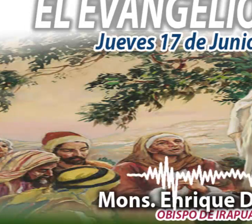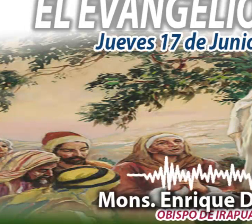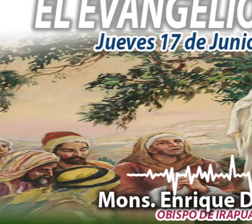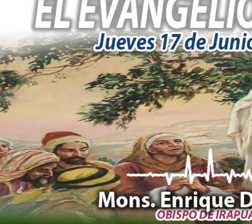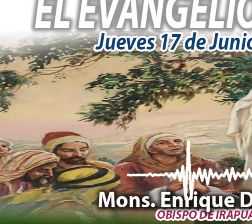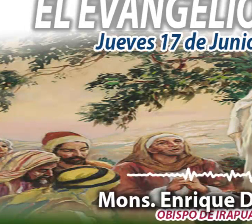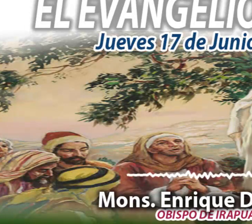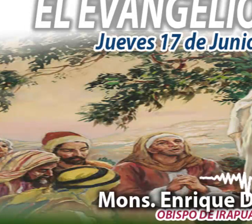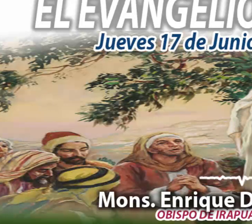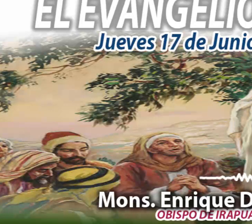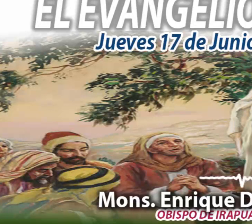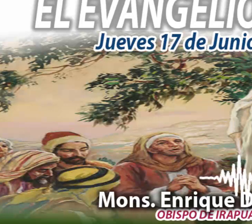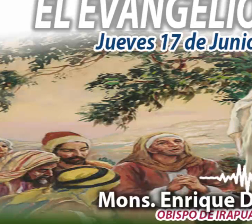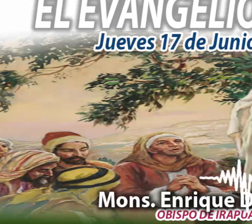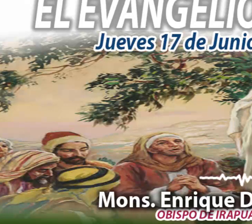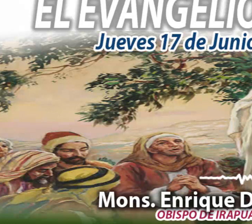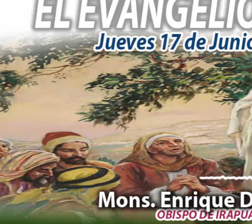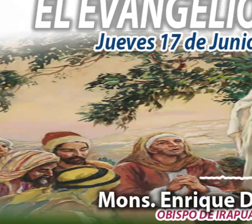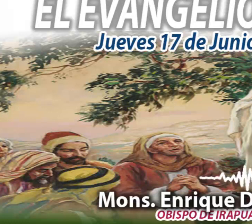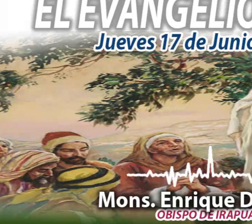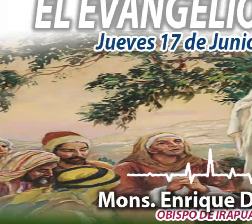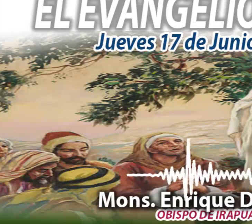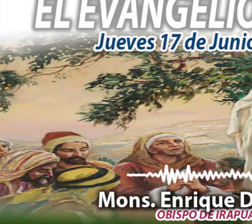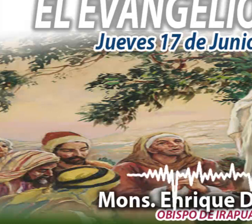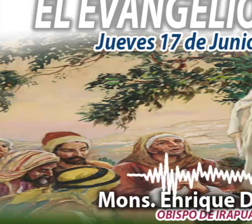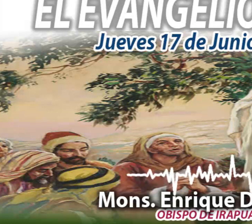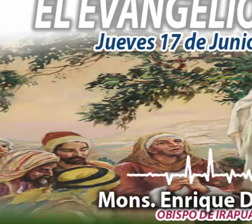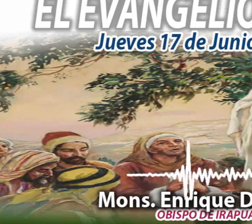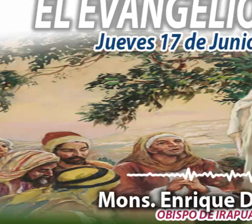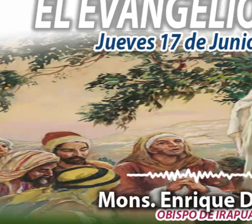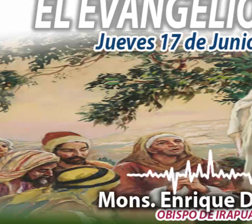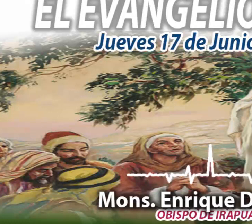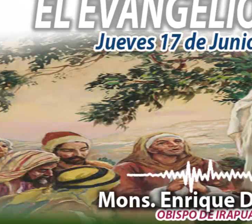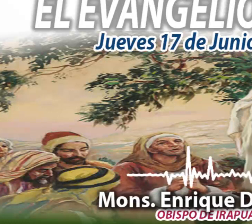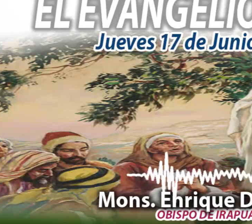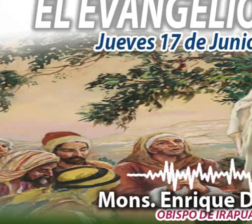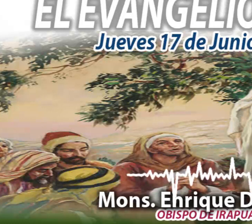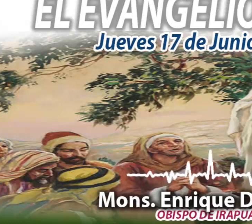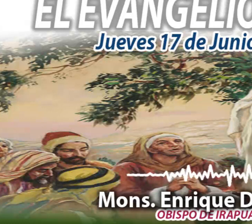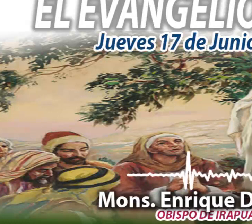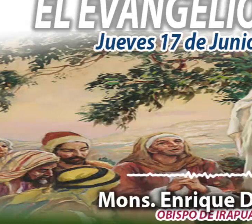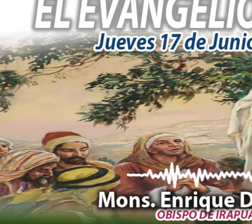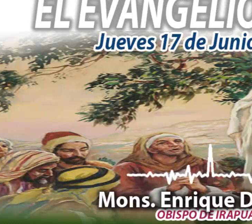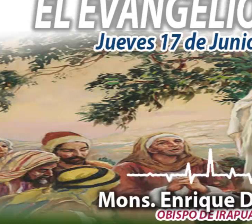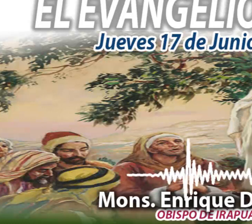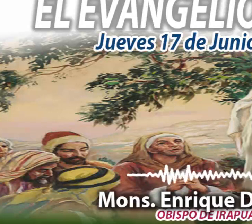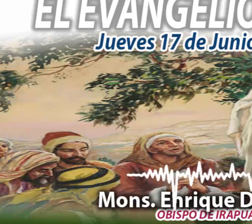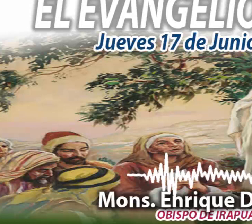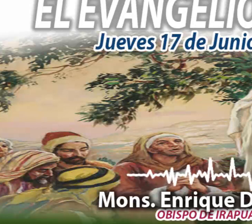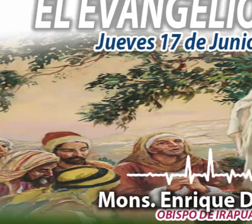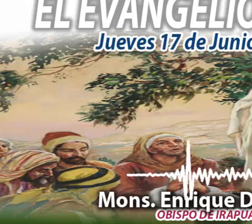Dispuso Dios en su sabiduría, revelarse a sí mismo y dar a conocer el misterio de su voluntad.